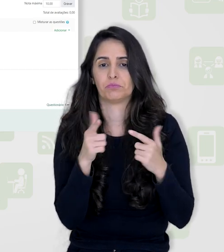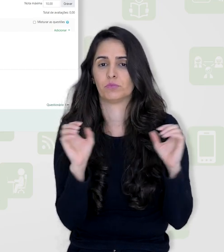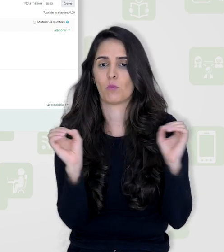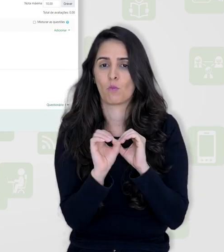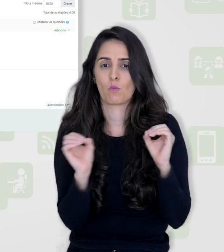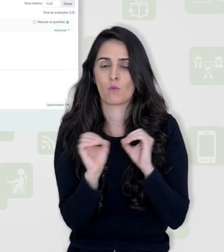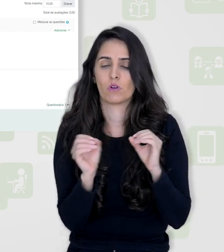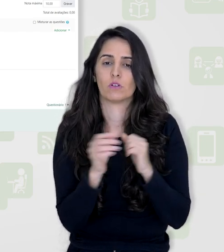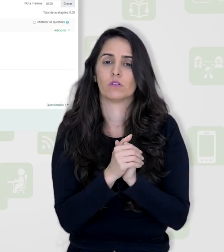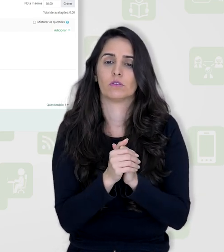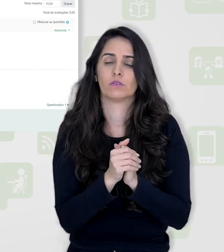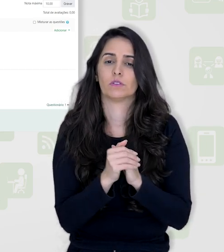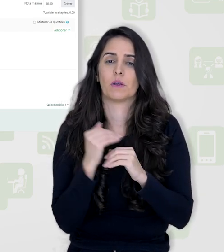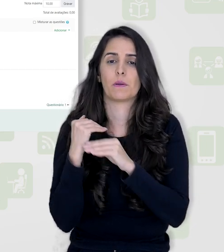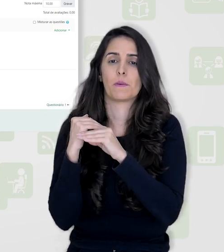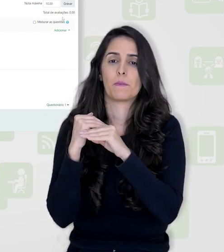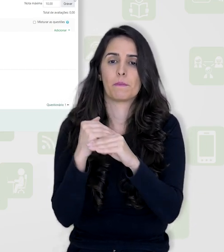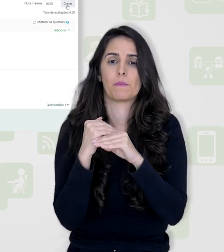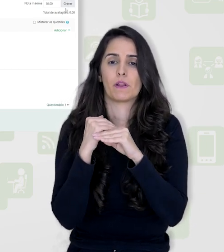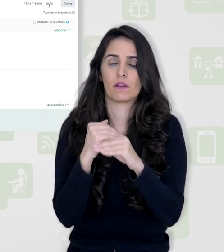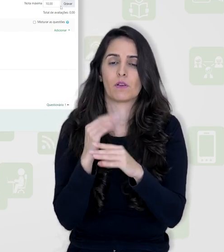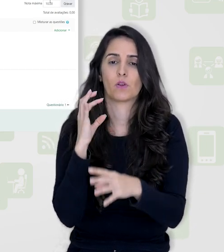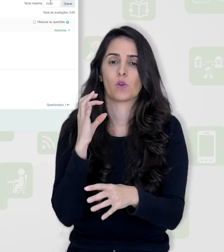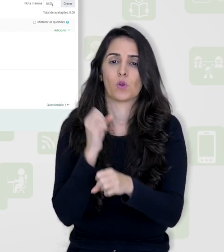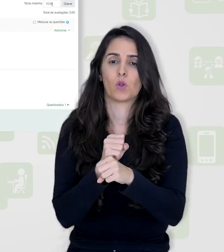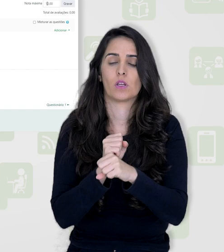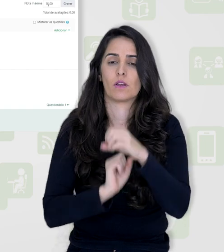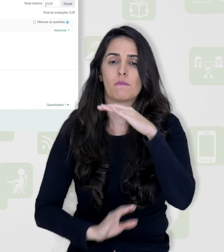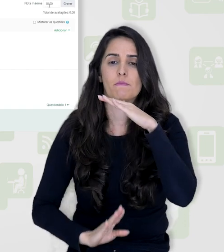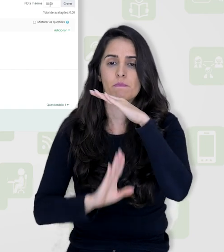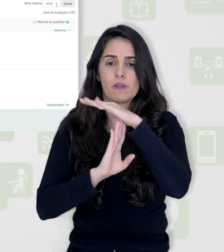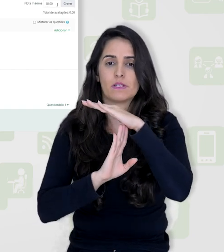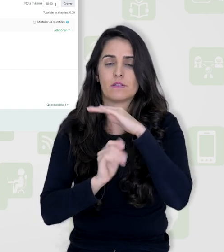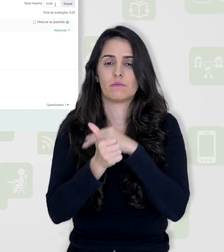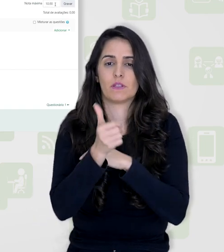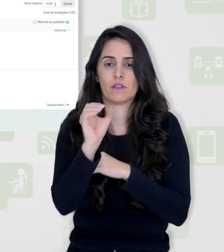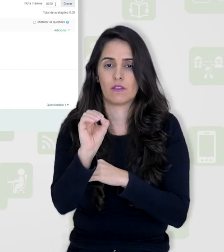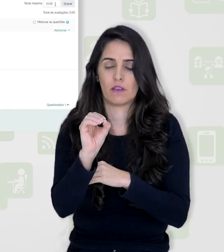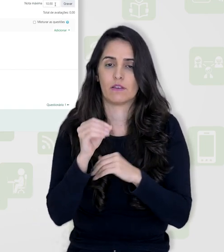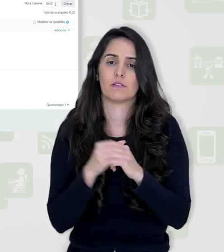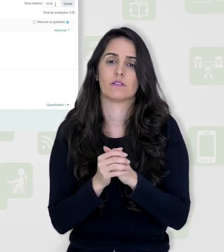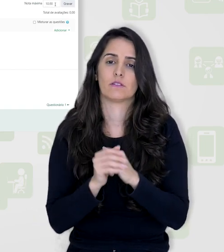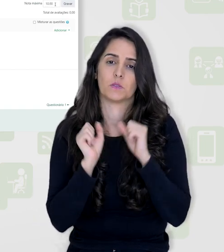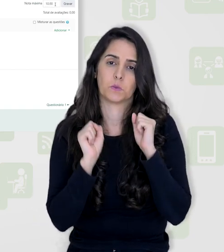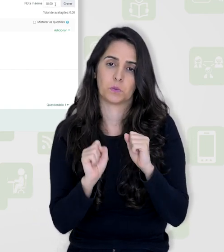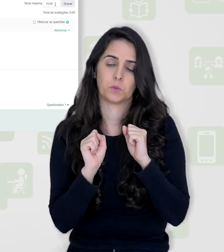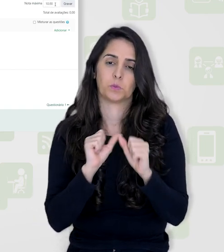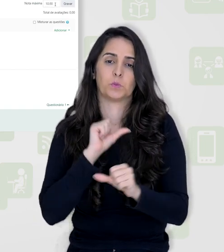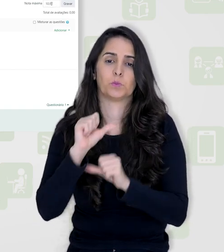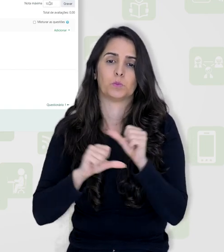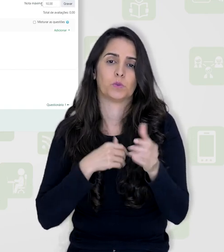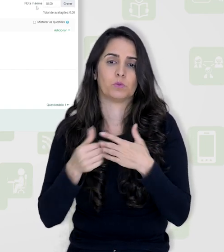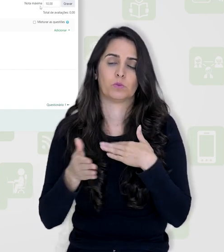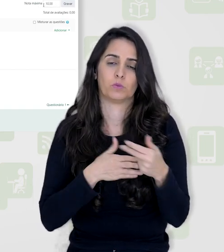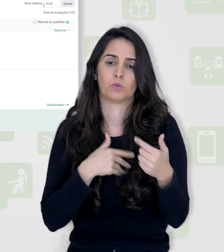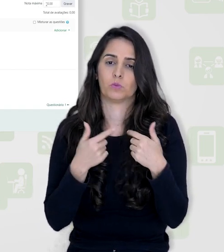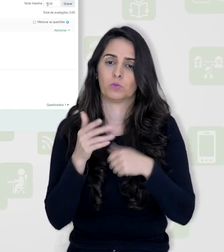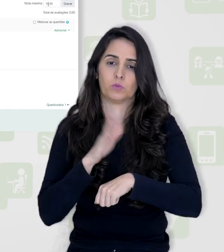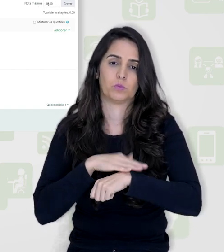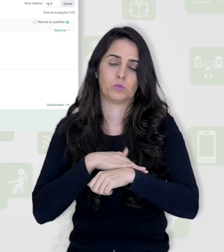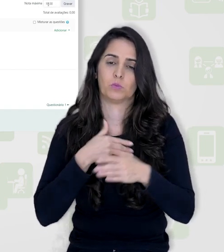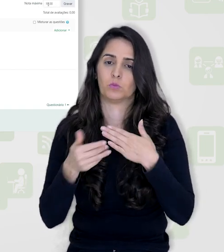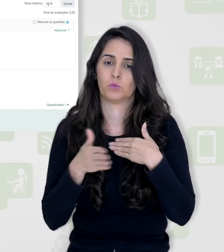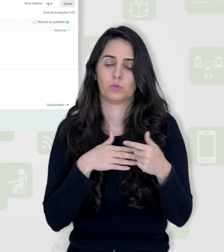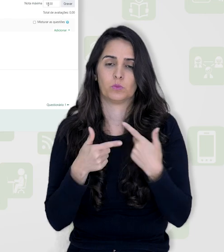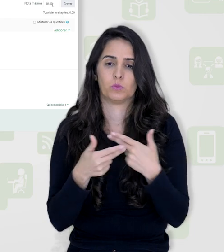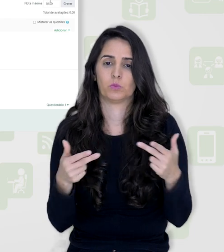nenhuma questão. Ele já vem por padrão com essa nota máxima aqui 10, que você pode mudar